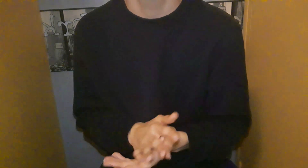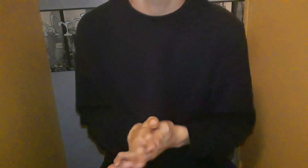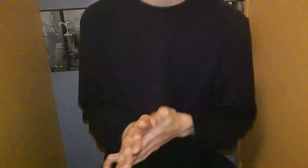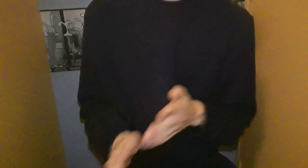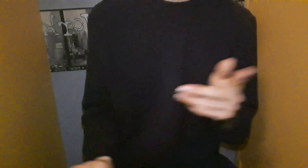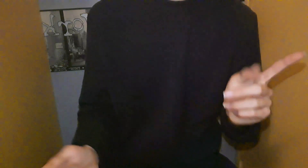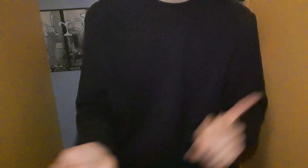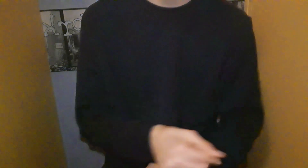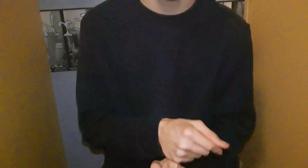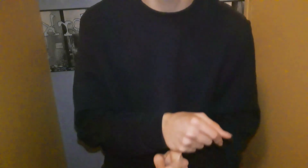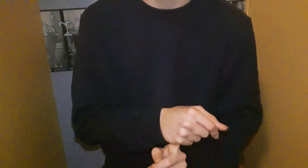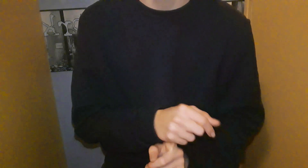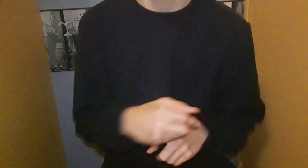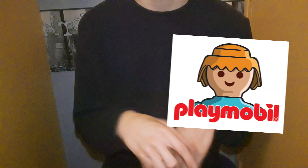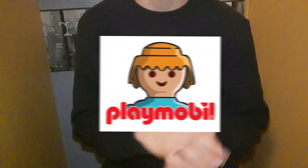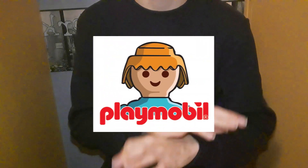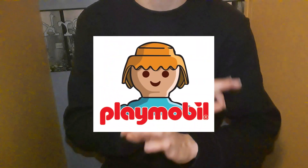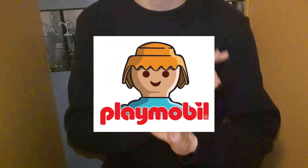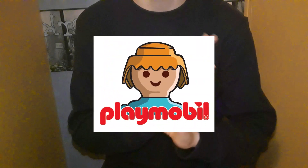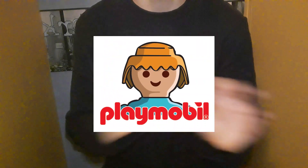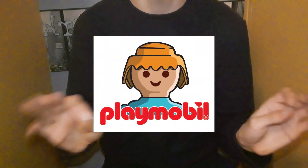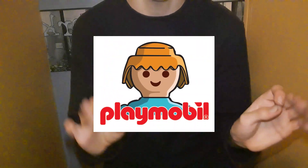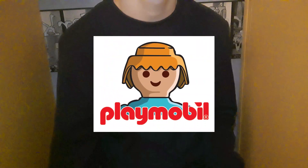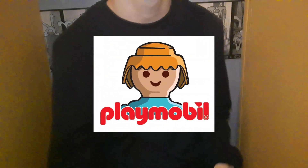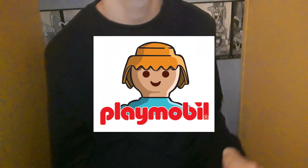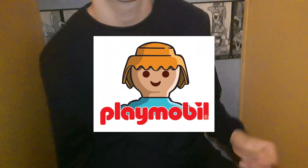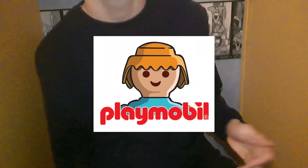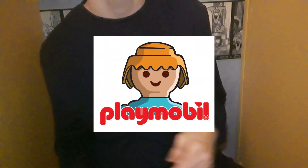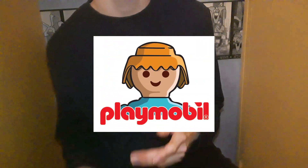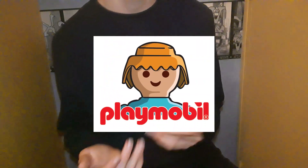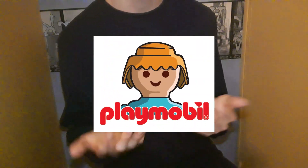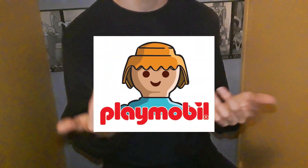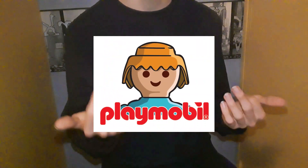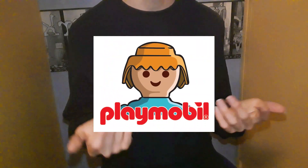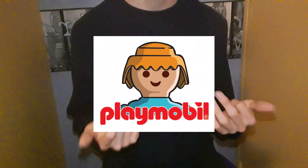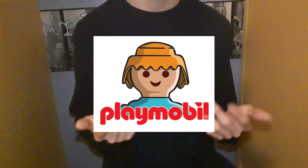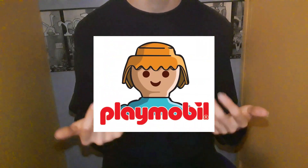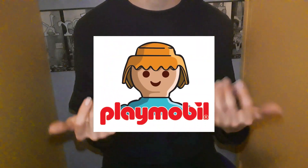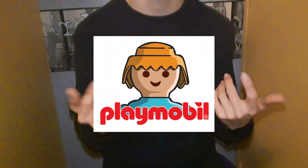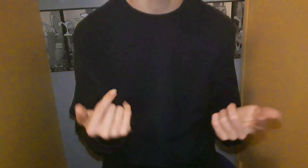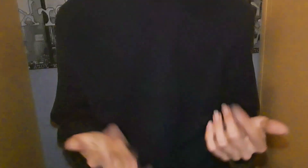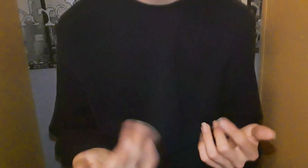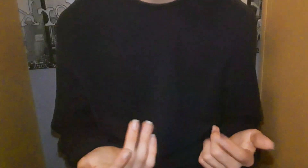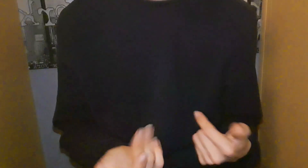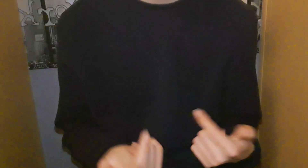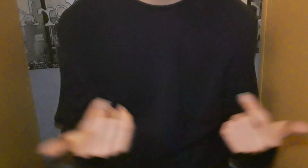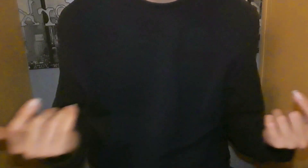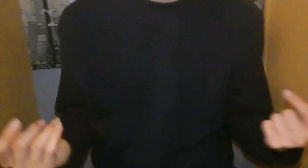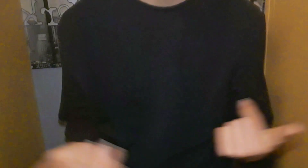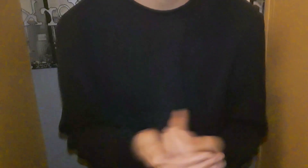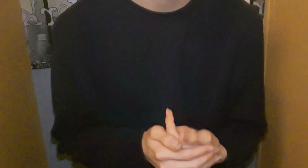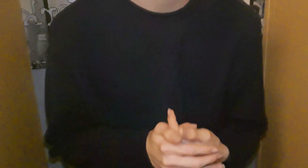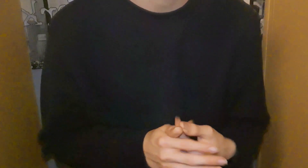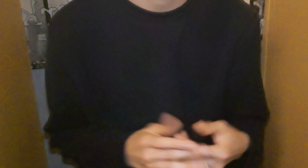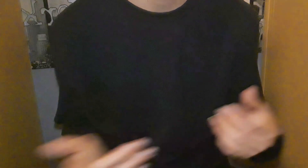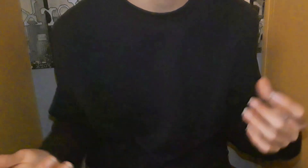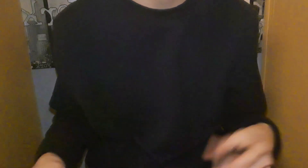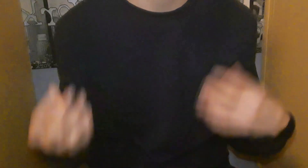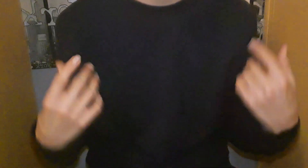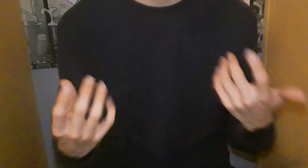'adore les plus mobiles, bon, je pense que ça se voit Enfin, bref, vous avez compris que depuis, pour ceux qui me suivent depuis le début de ma chaîne Que, évidemment, je n'aurais jamais fait autant de vidéos